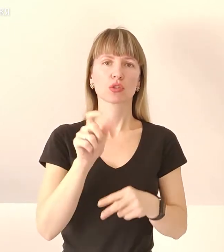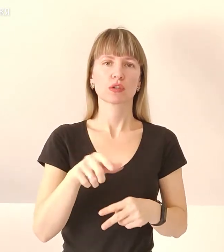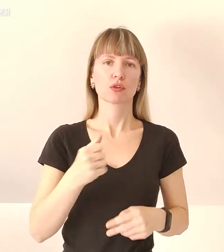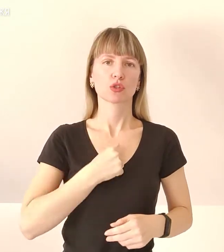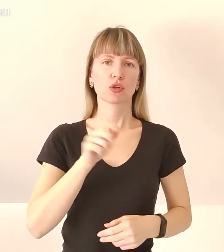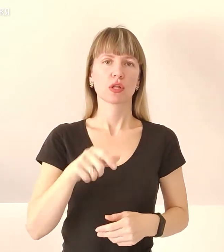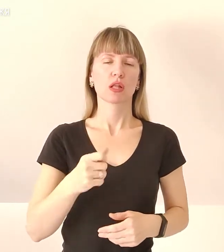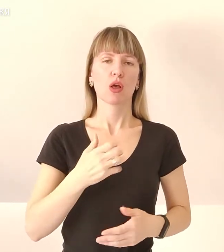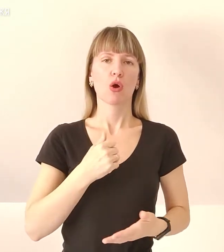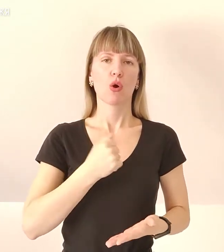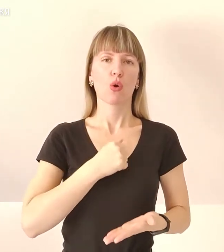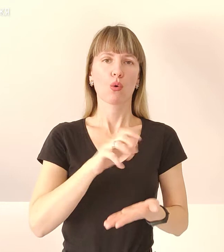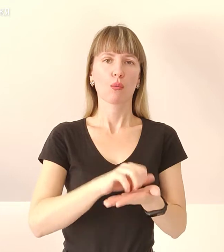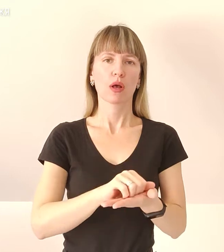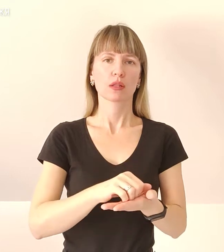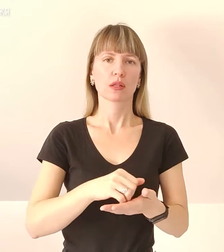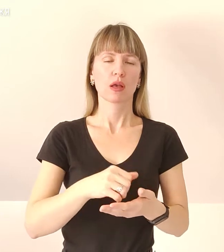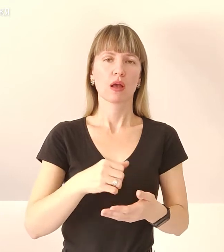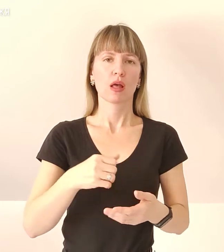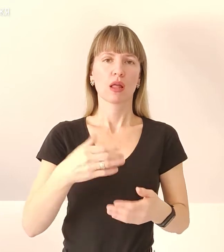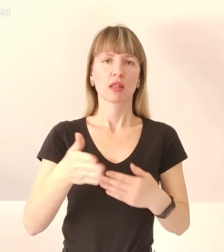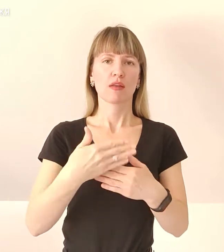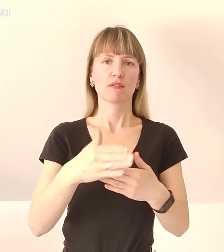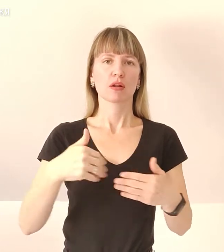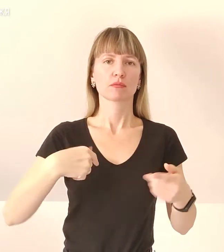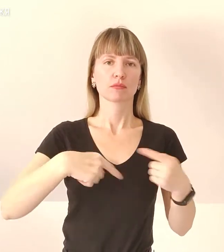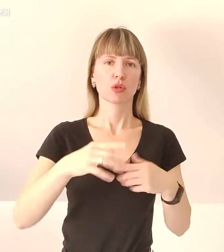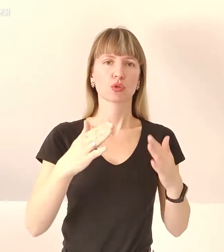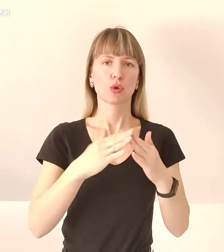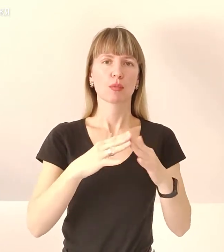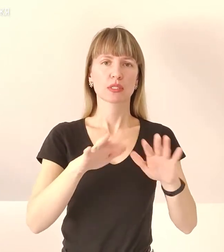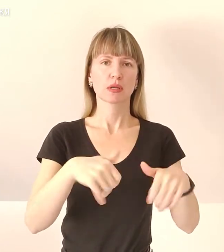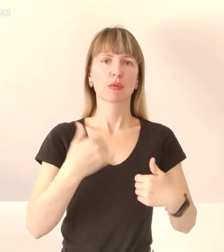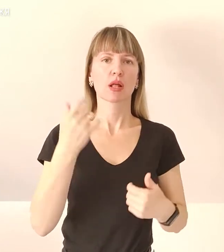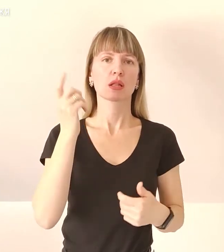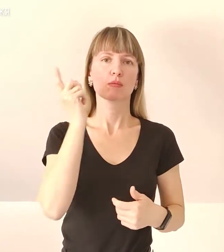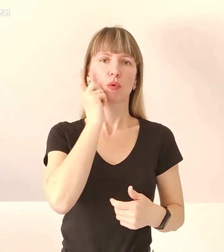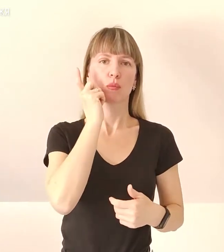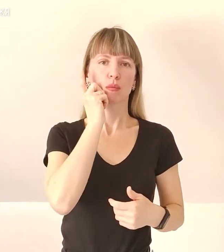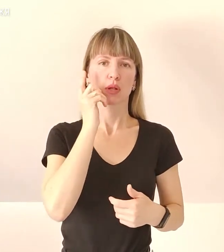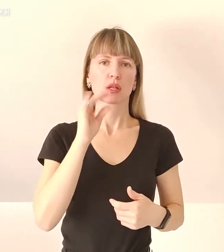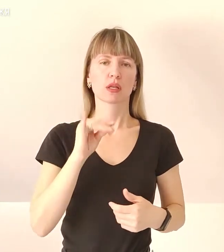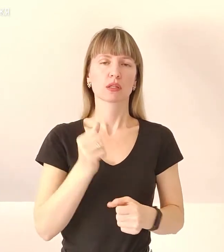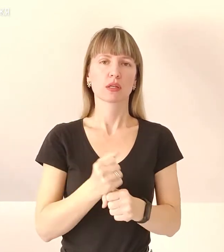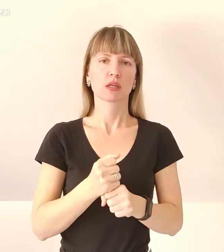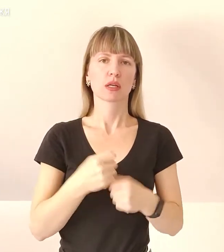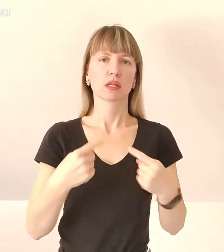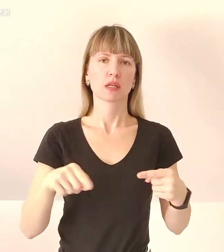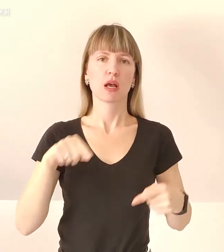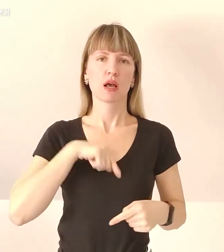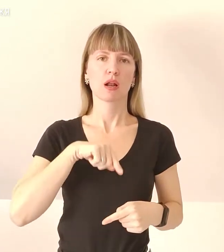-окупанти вибивають двері в домівках місцевих жителів, забираючи телефон і влаштовуючи різного характеру перевірки.